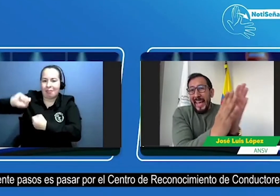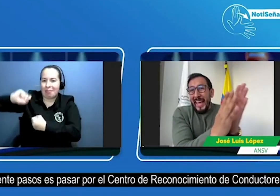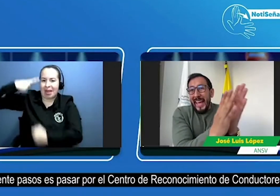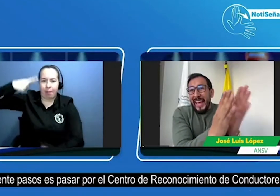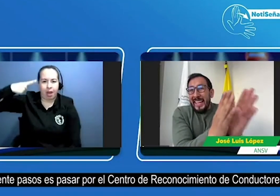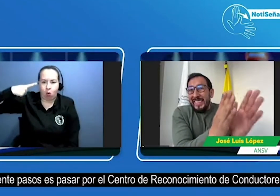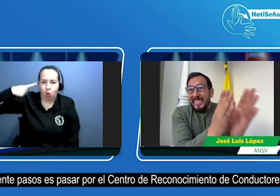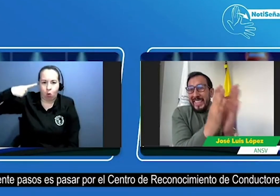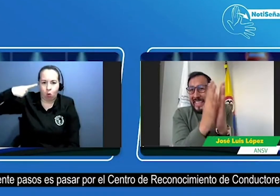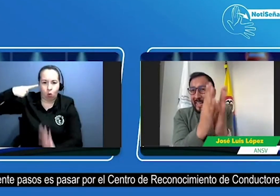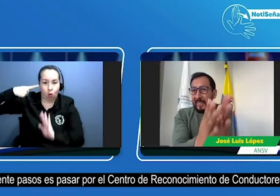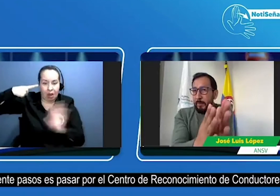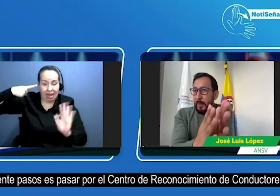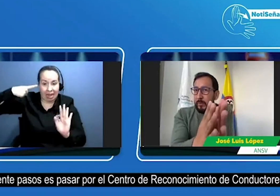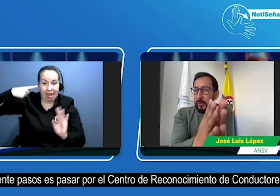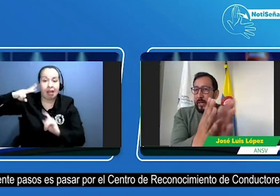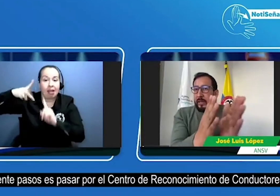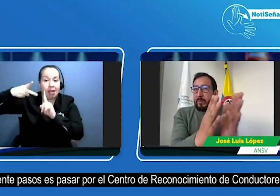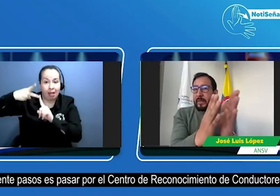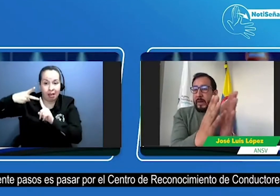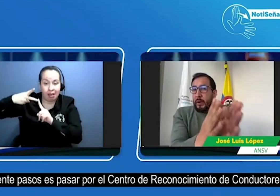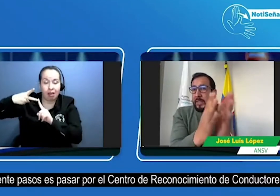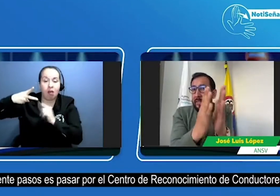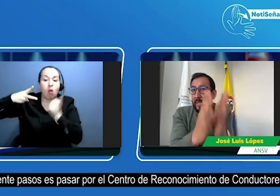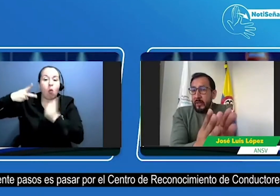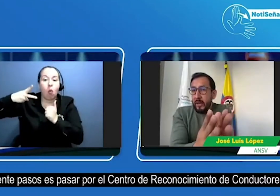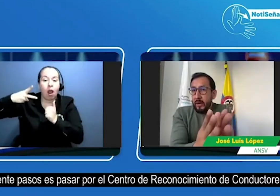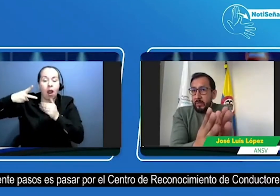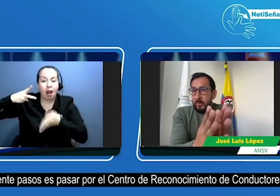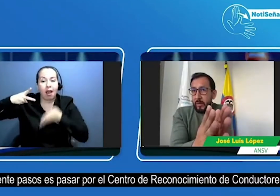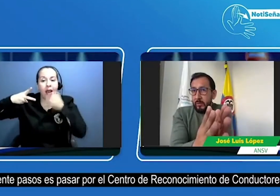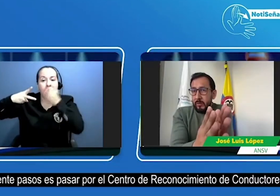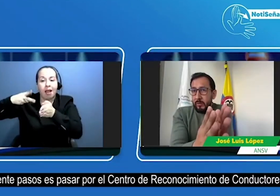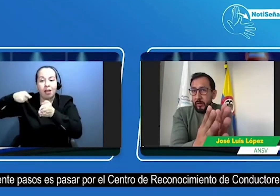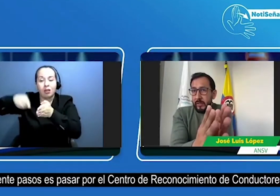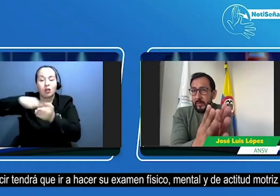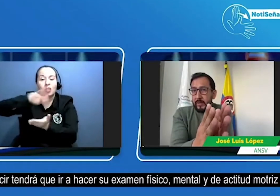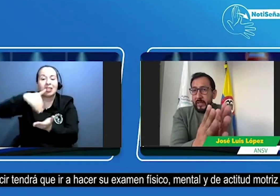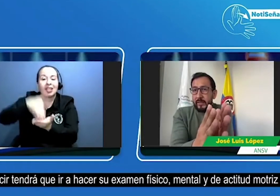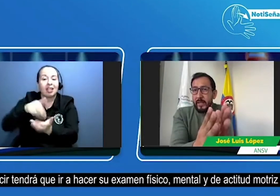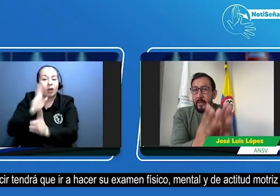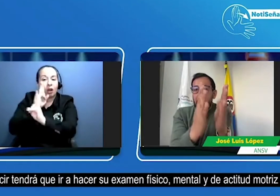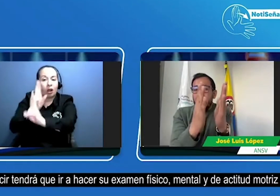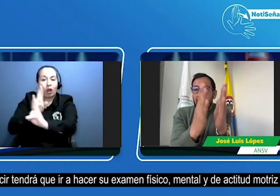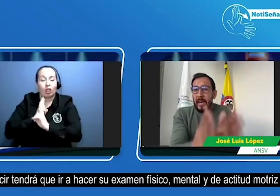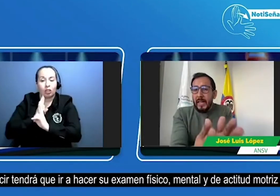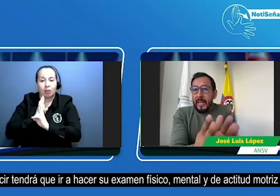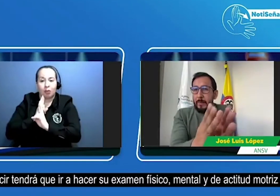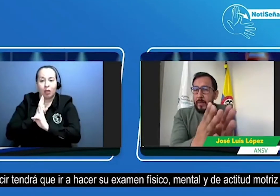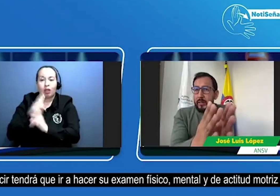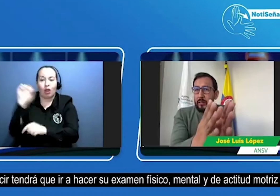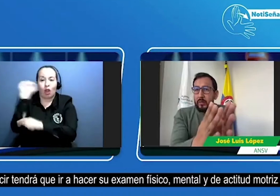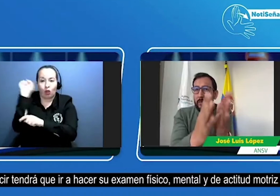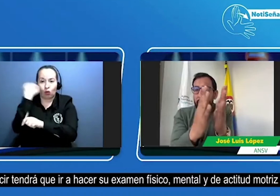el siguiente paso es pasar por el centro de reconocimiento de conductores es decir tendrá que ir a hacer su examen físico